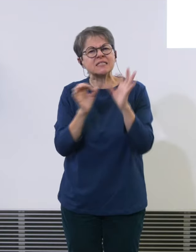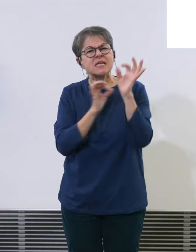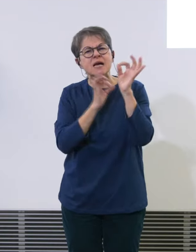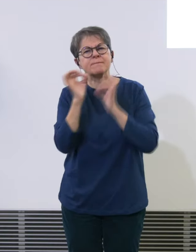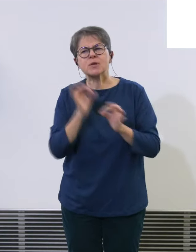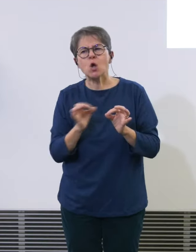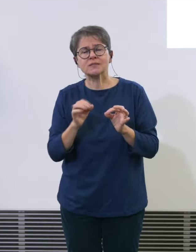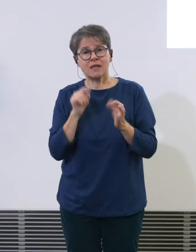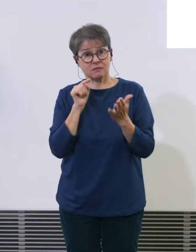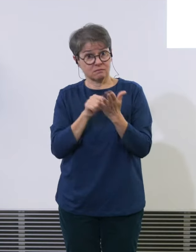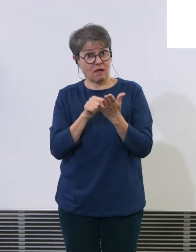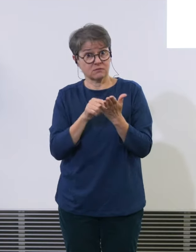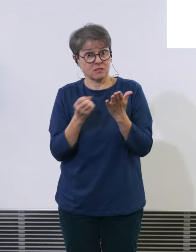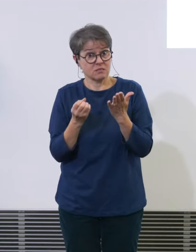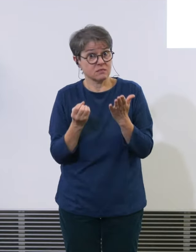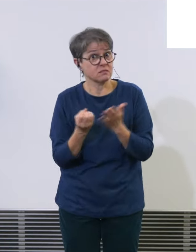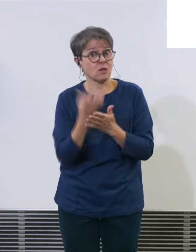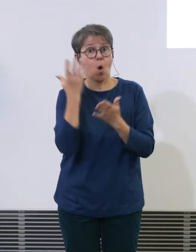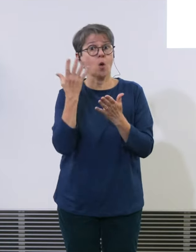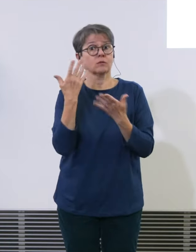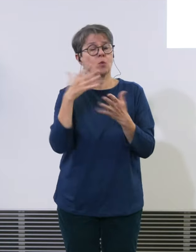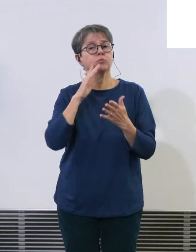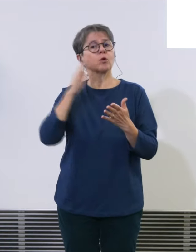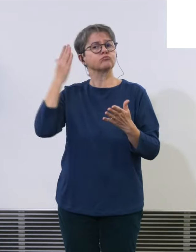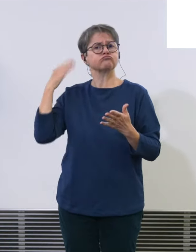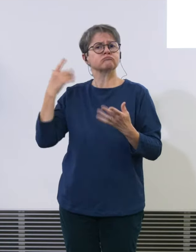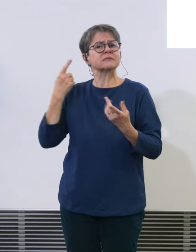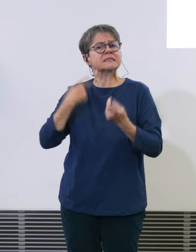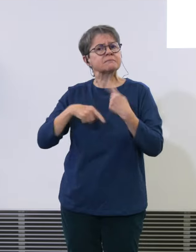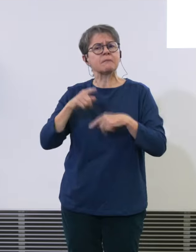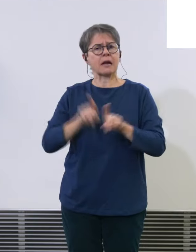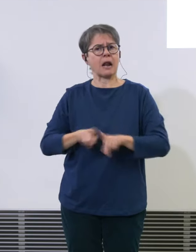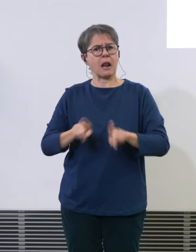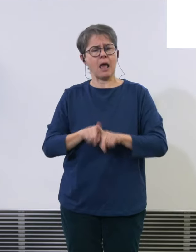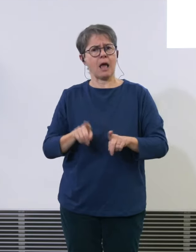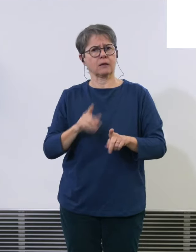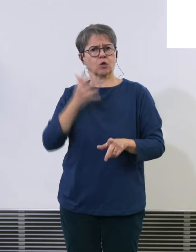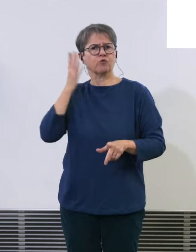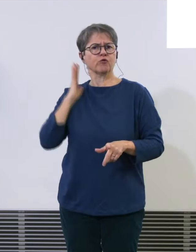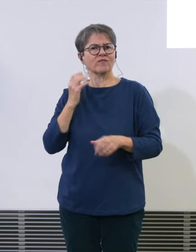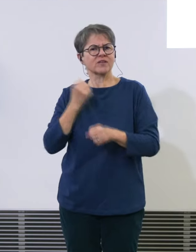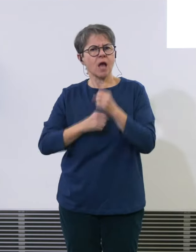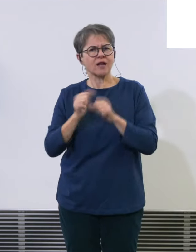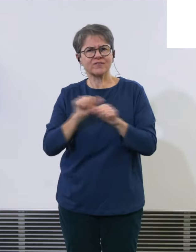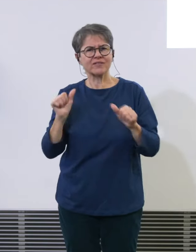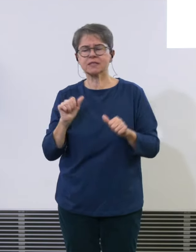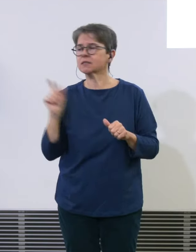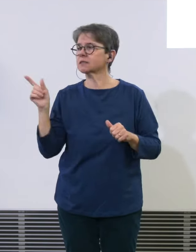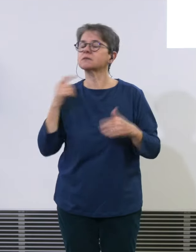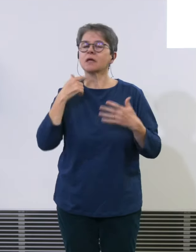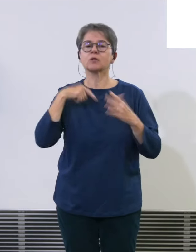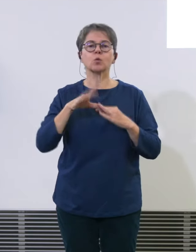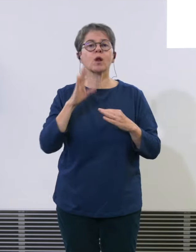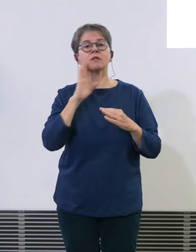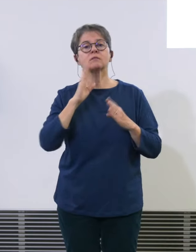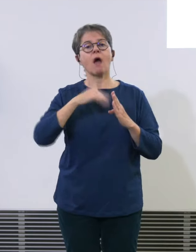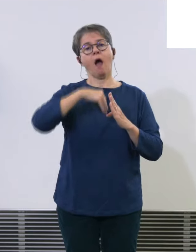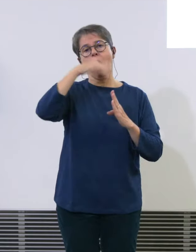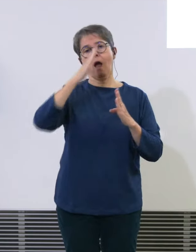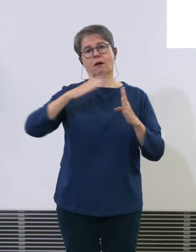Neues oder ist das auch schon mal vor in den letzten 5 Jahren grundsätzlich schwankt natürlich über den Tag an Tagen wie jetzt